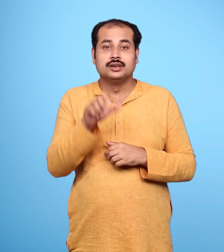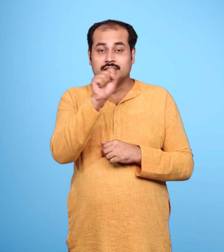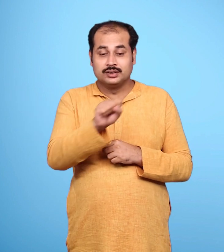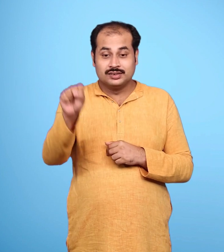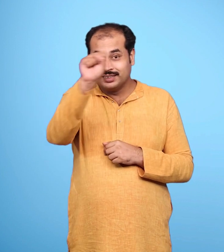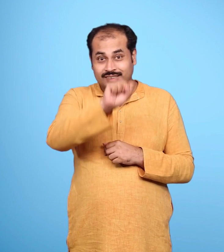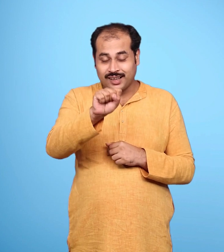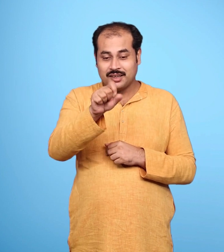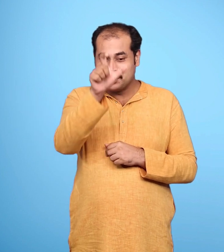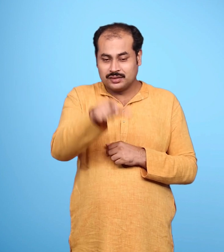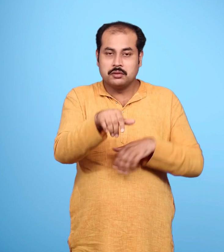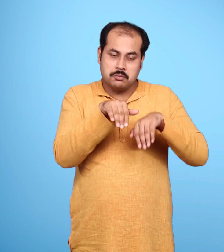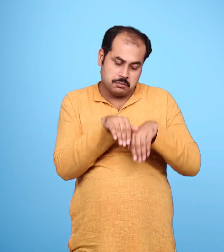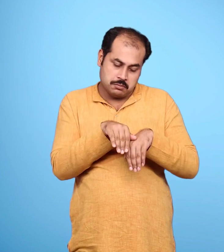सीता को घूरते हुए उसने कहा